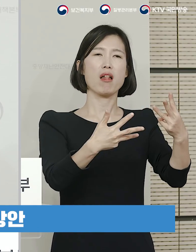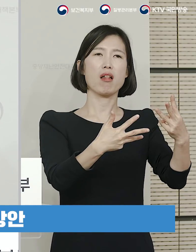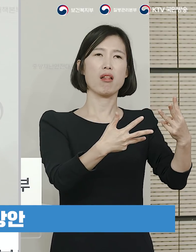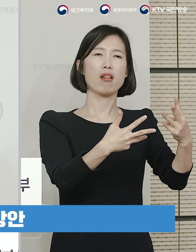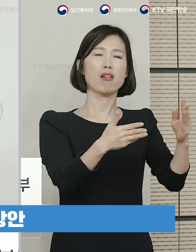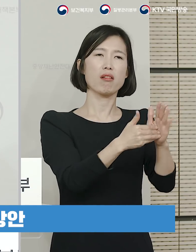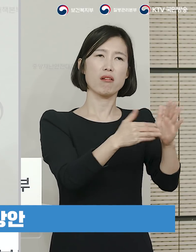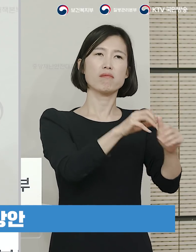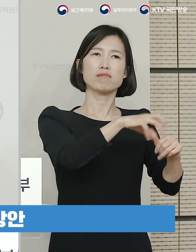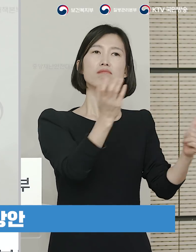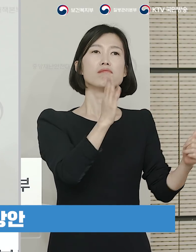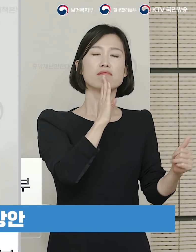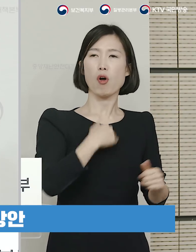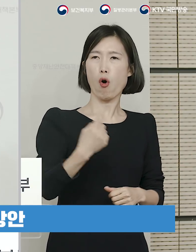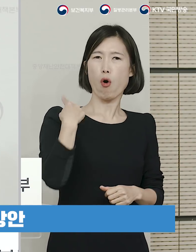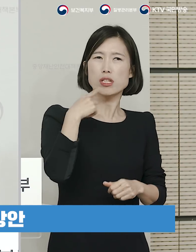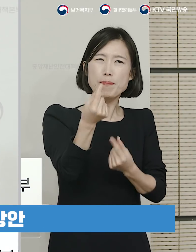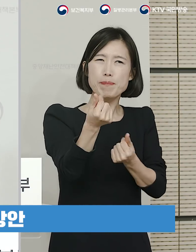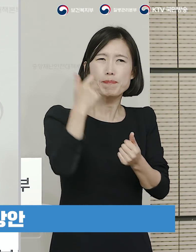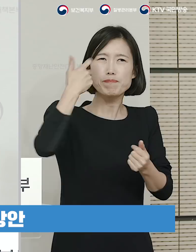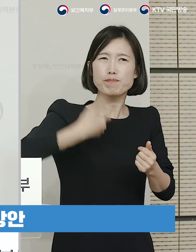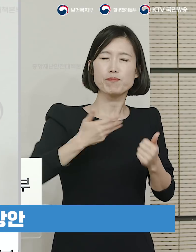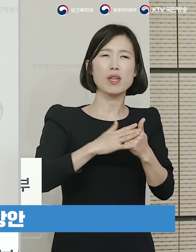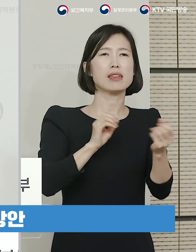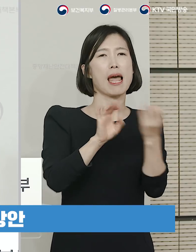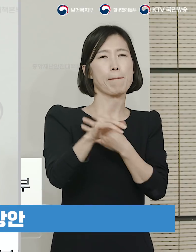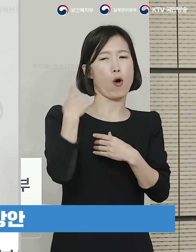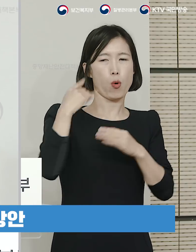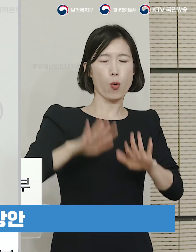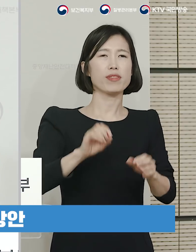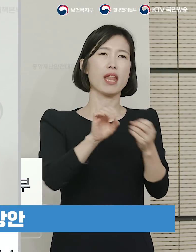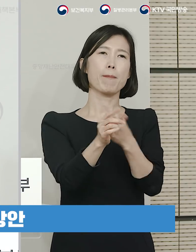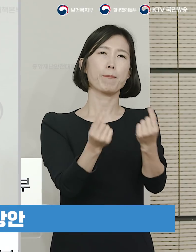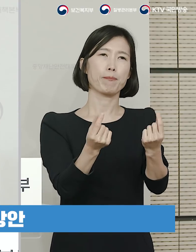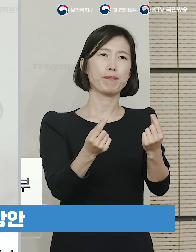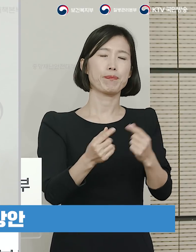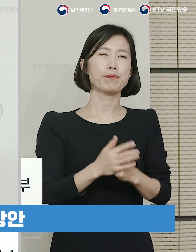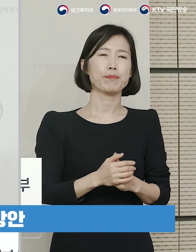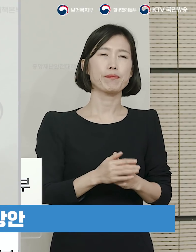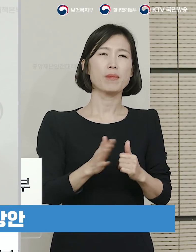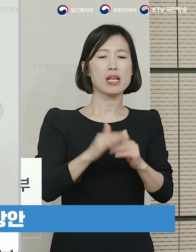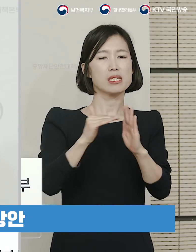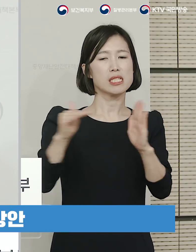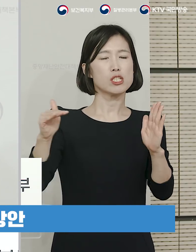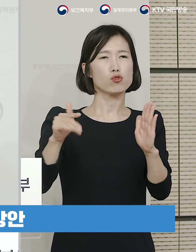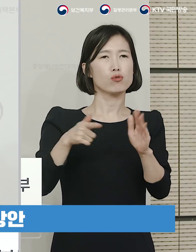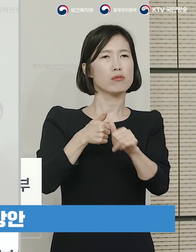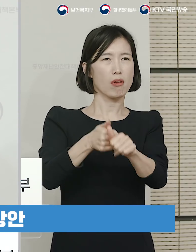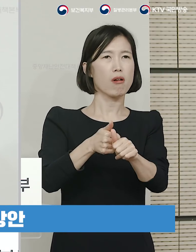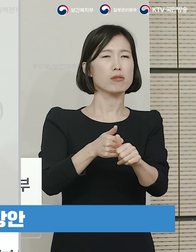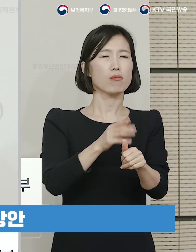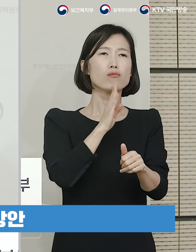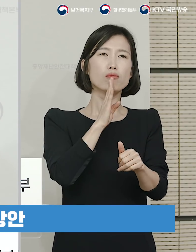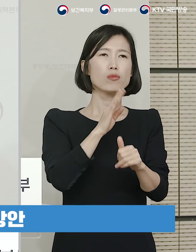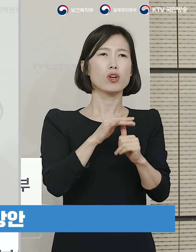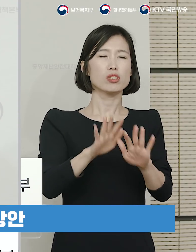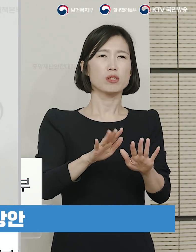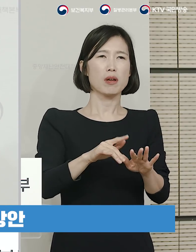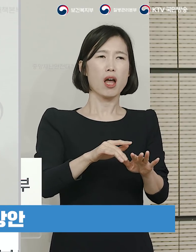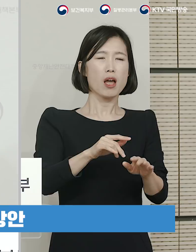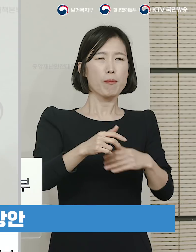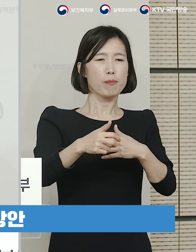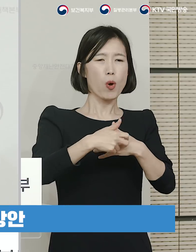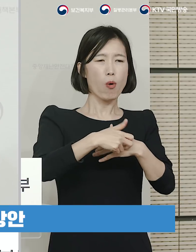브리핑에서도 유사한 질문을 하셔서 똑같은 답변을 드린 거로 알고 있는데 그렇게 하는 것이 가장